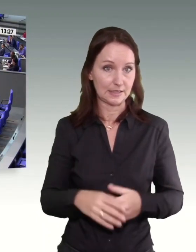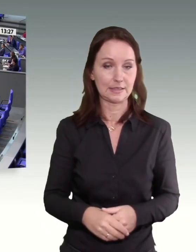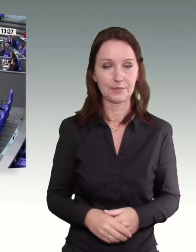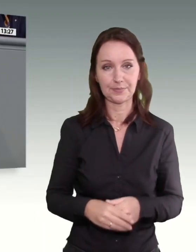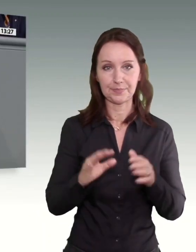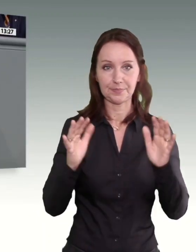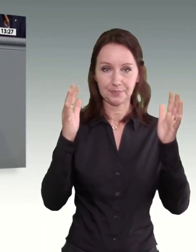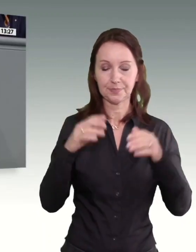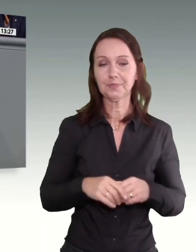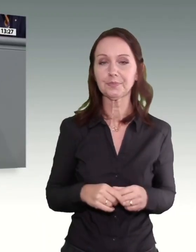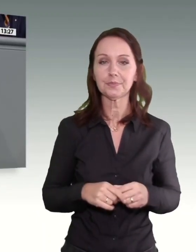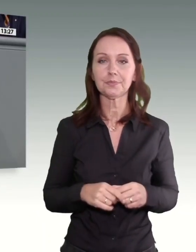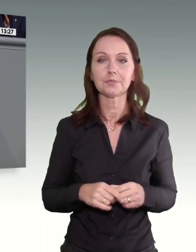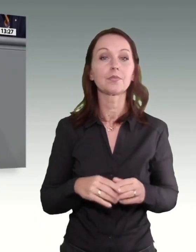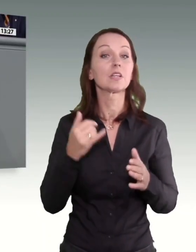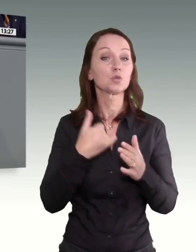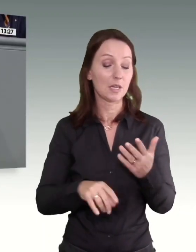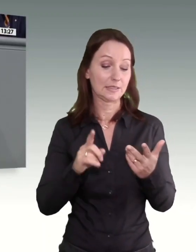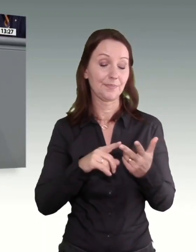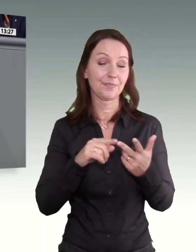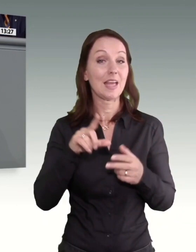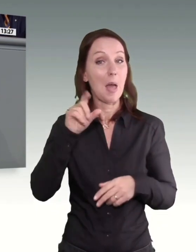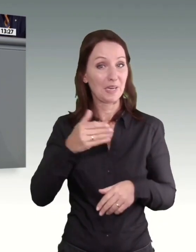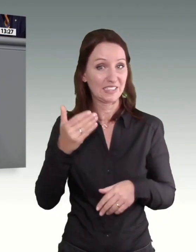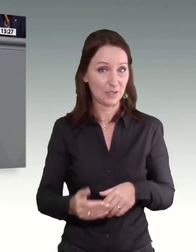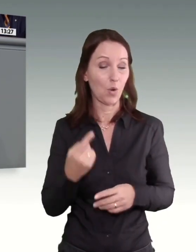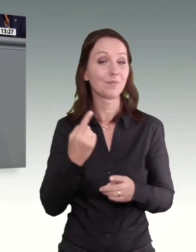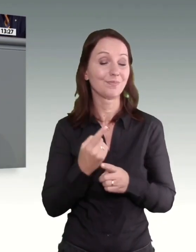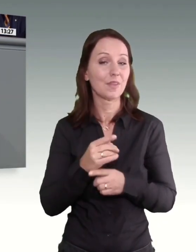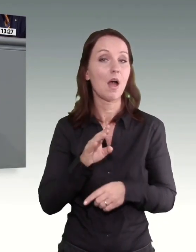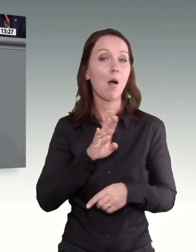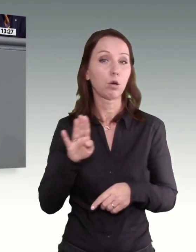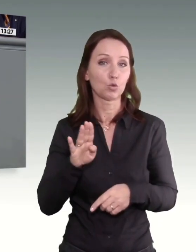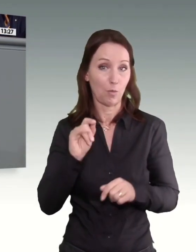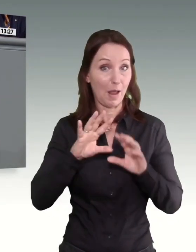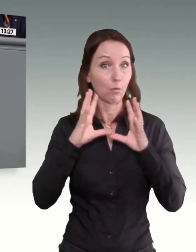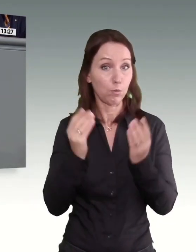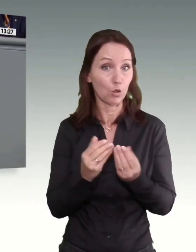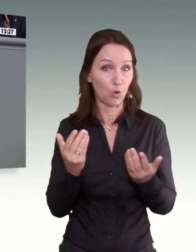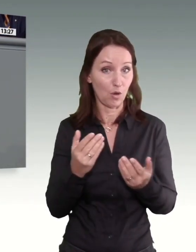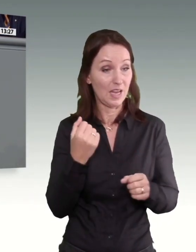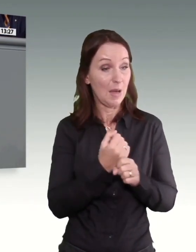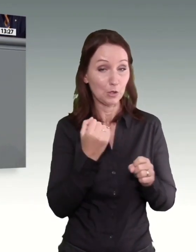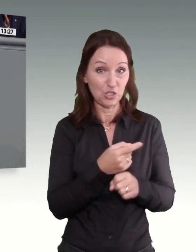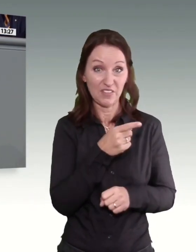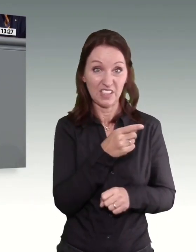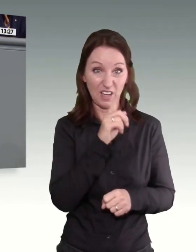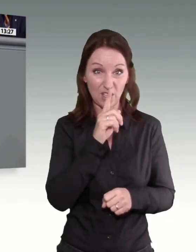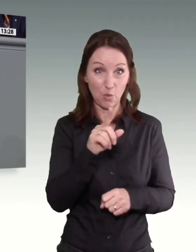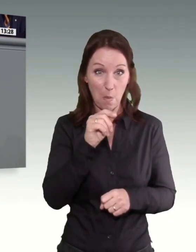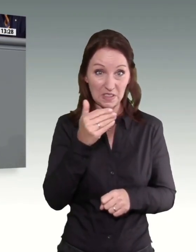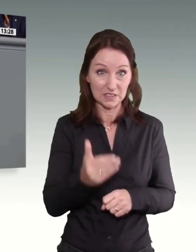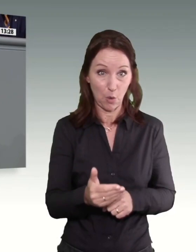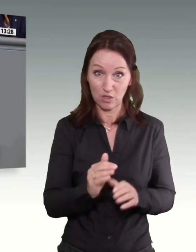Zu guter Letzt. Der Mindestlohn ist ein Bruttolohn. Und wenn schon Beschäftigte nicht mehr als Mindestlohn verdienen, dann sollten wir